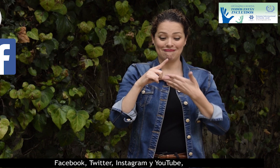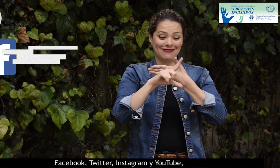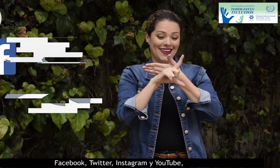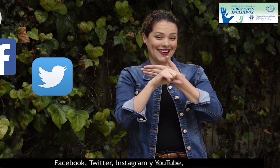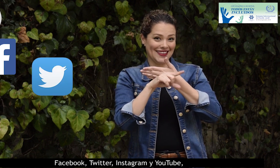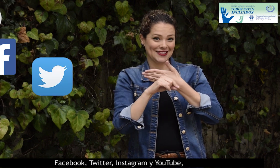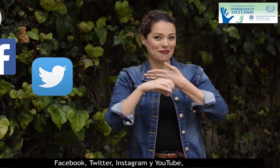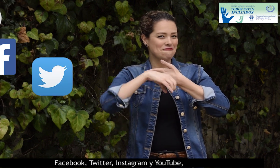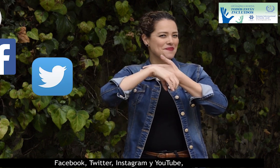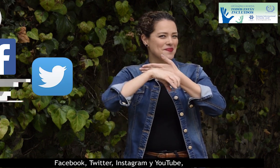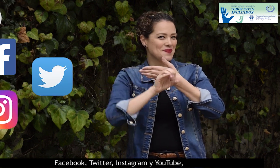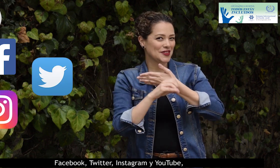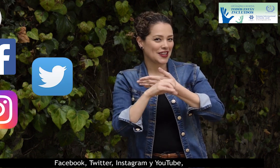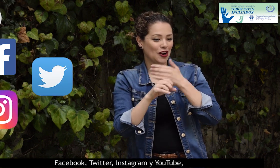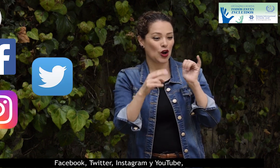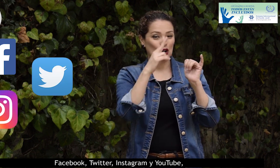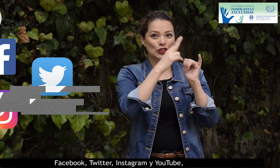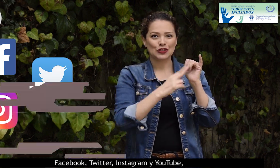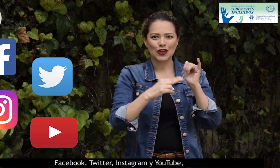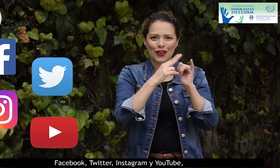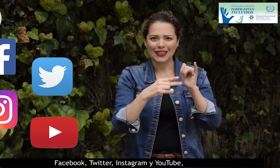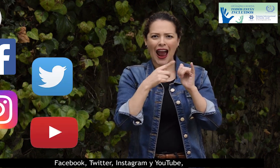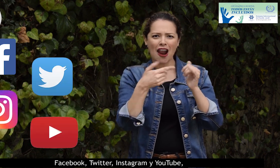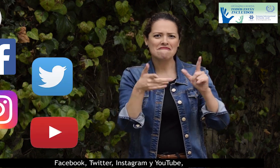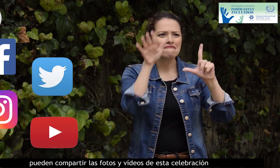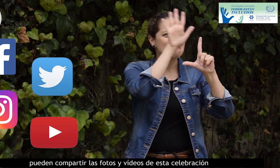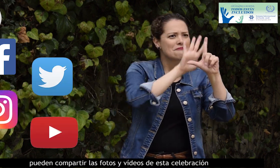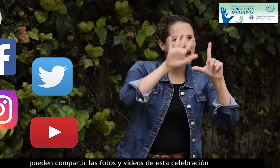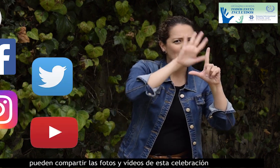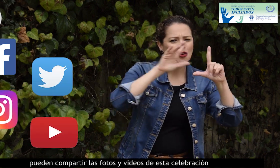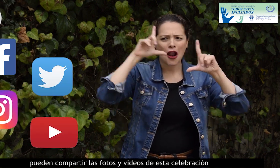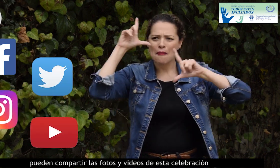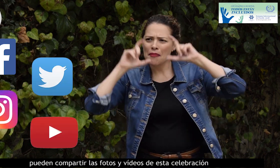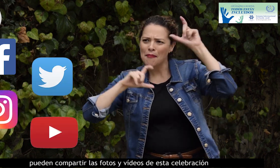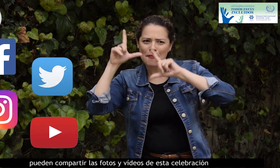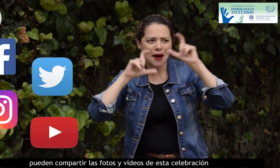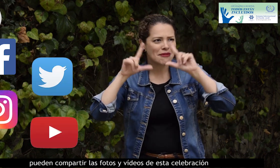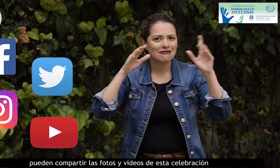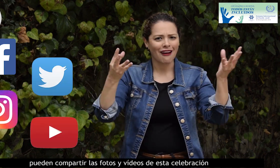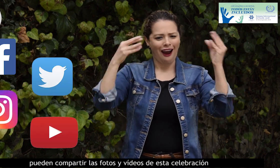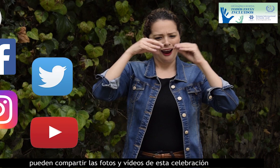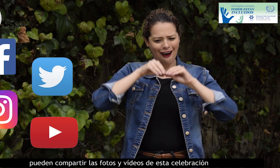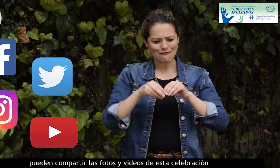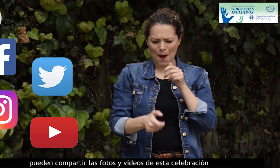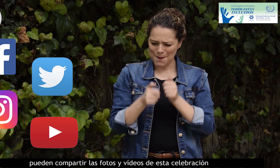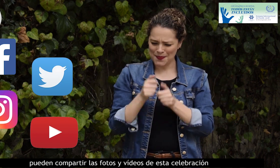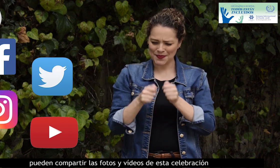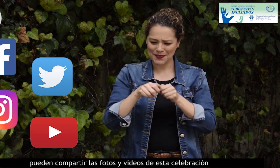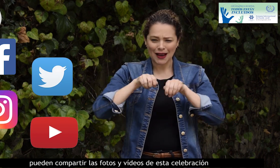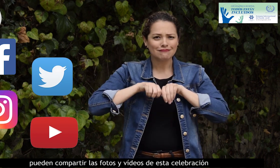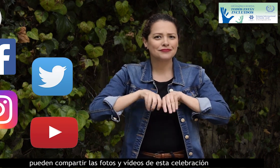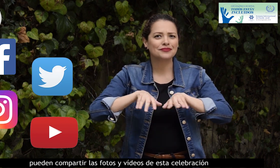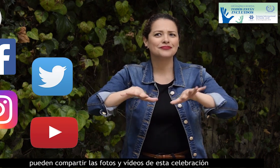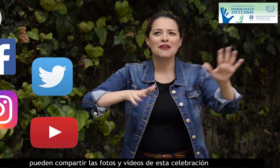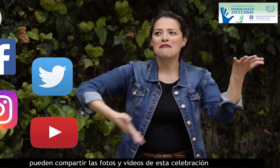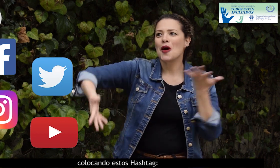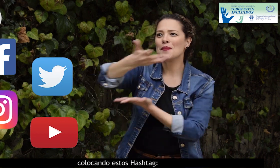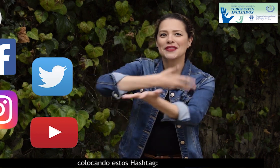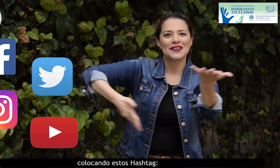Twitter, Instagram y YouTube, pueden compartir las fotos y videos de esta celebración colocando